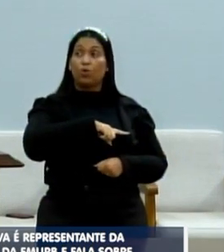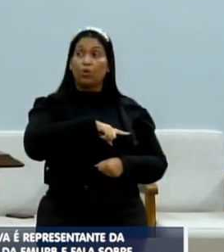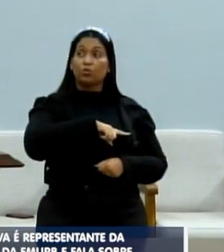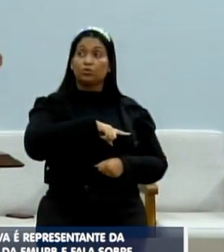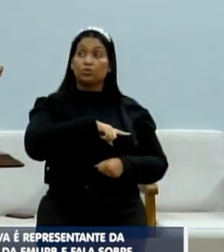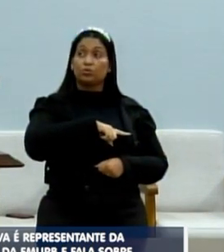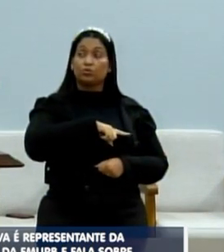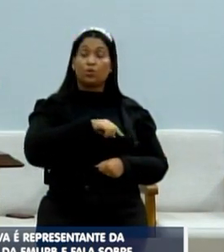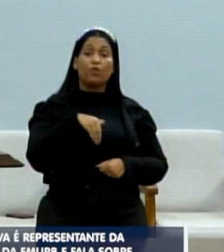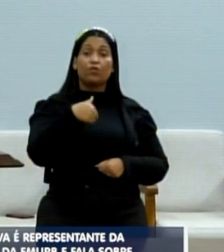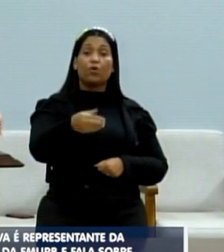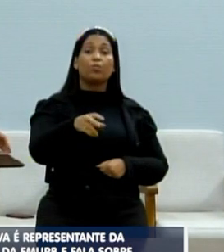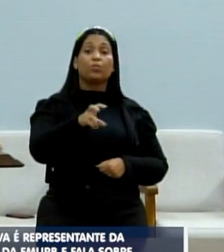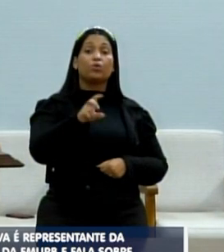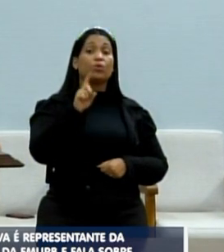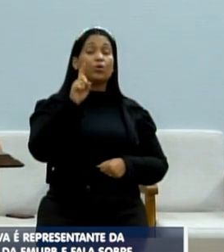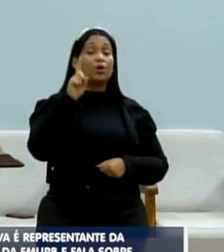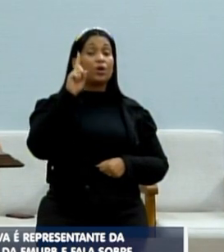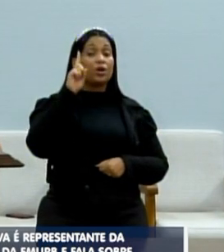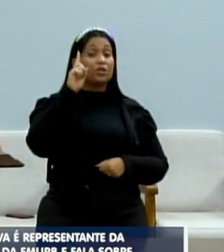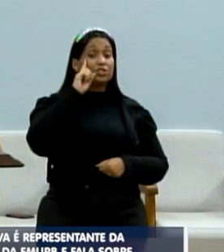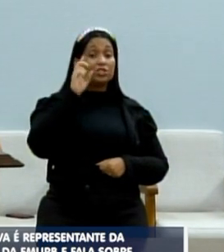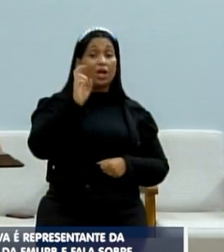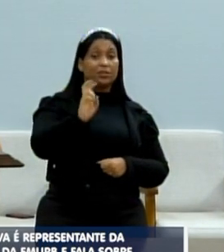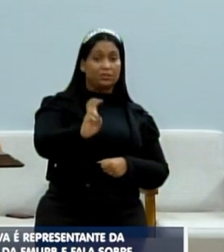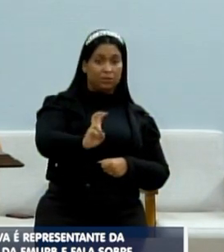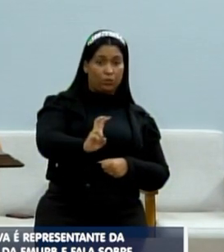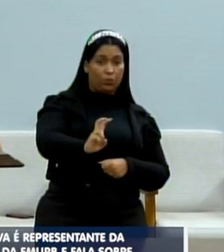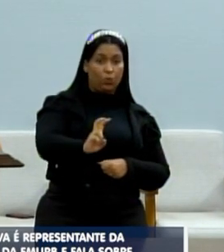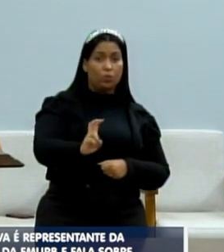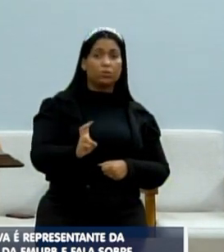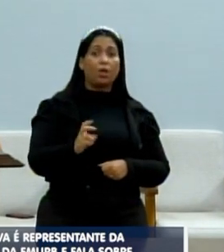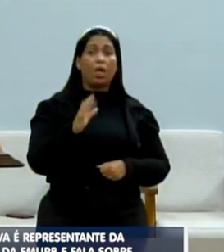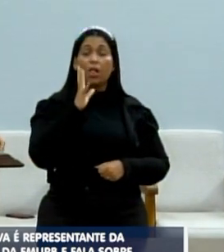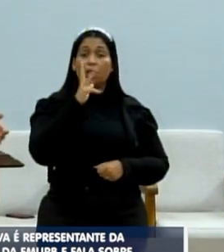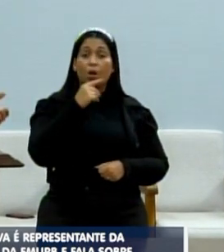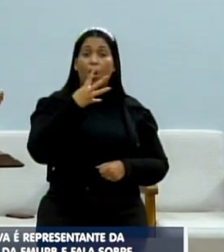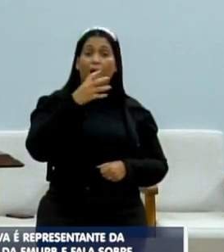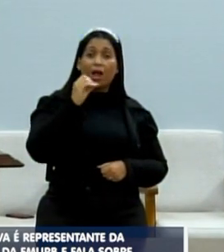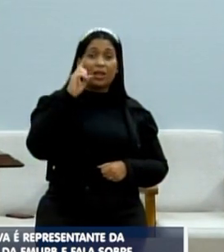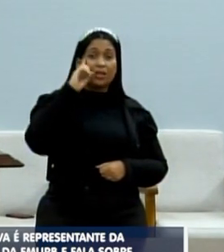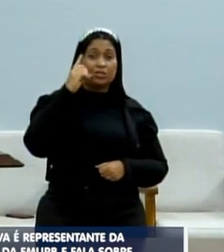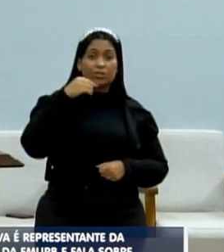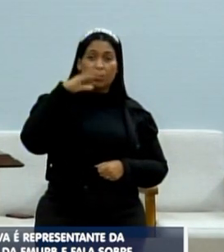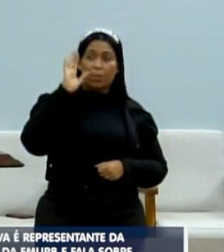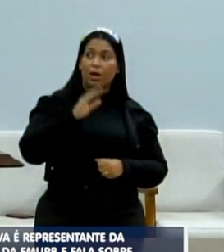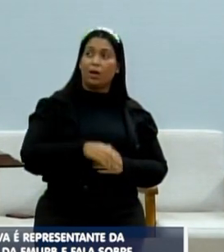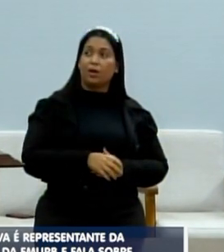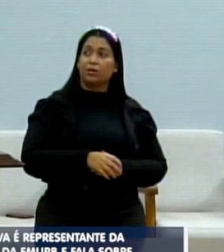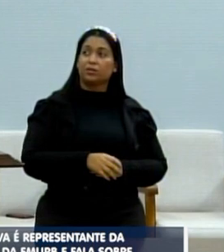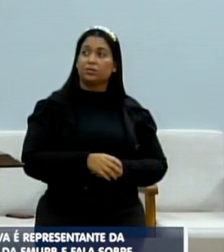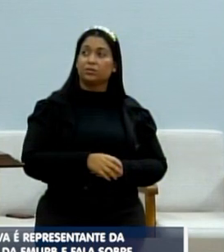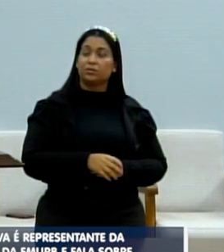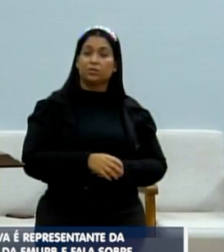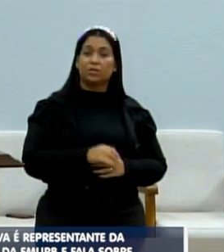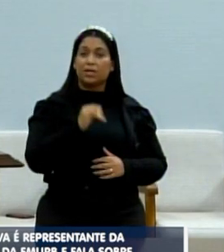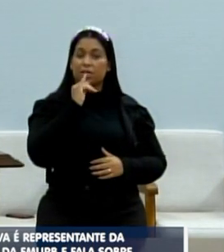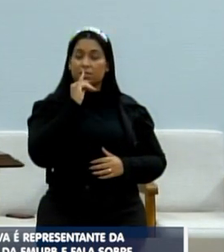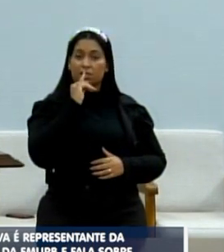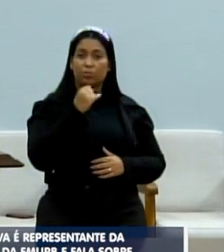o quinto dia útil. A gente demora mais de 40 dias, sem falar a questão que retiraram o nosso vale.